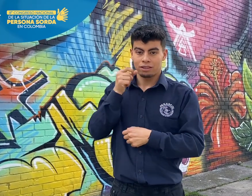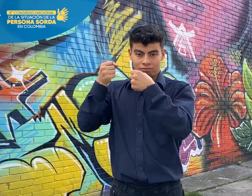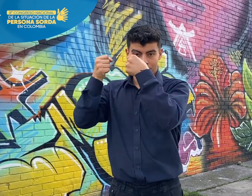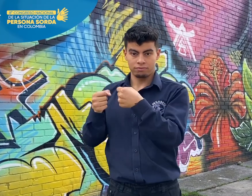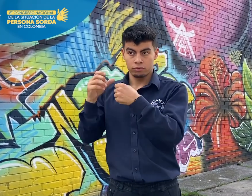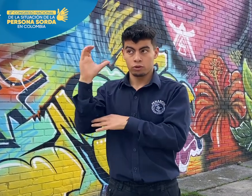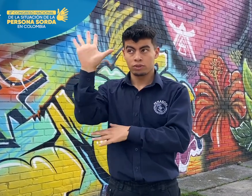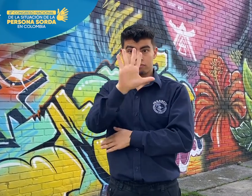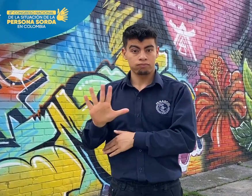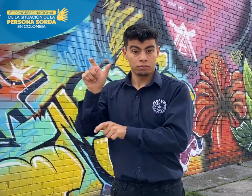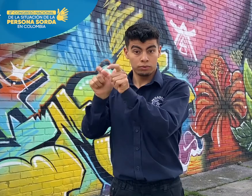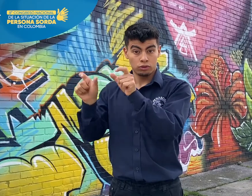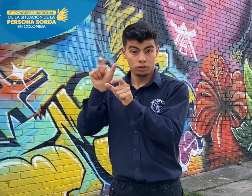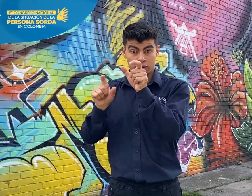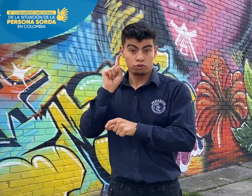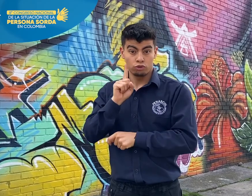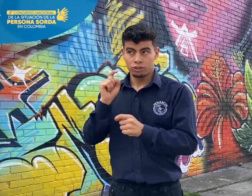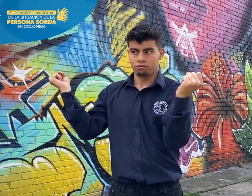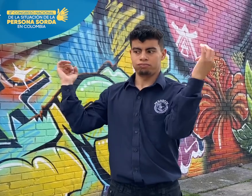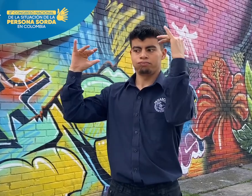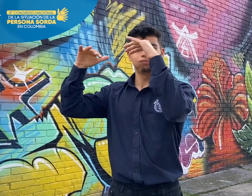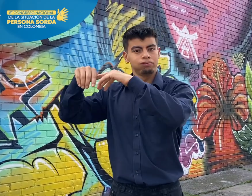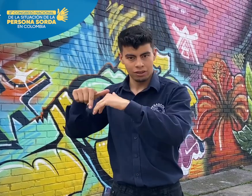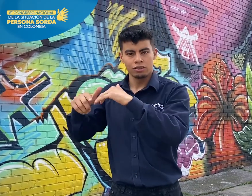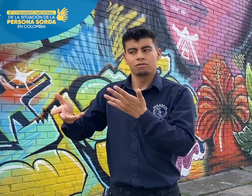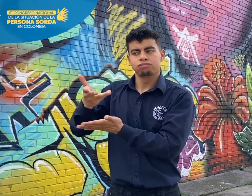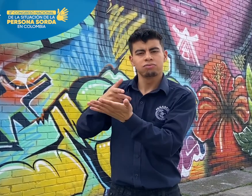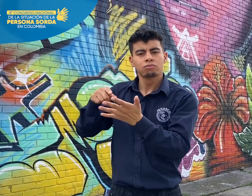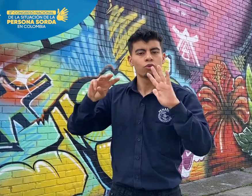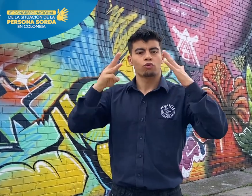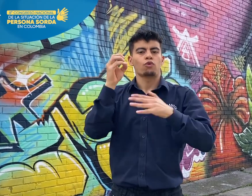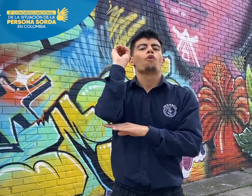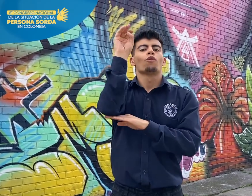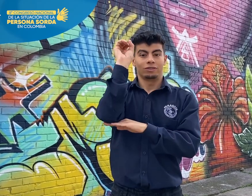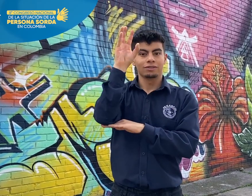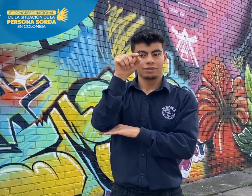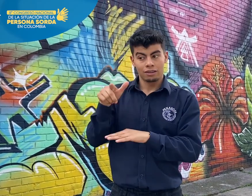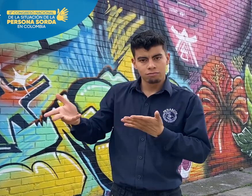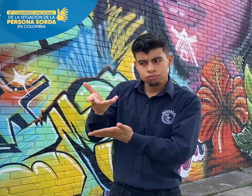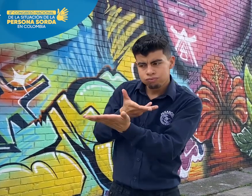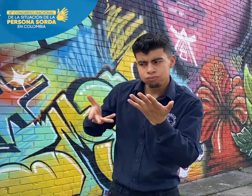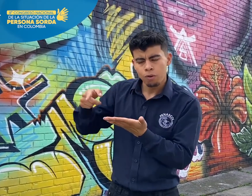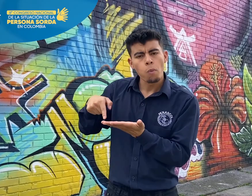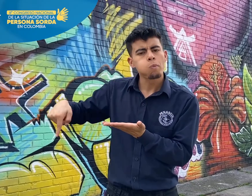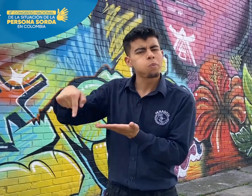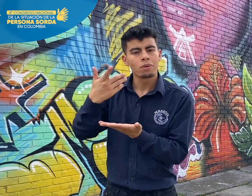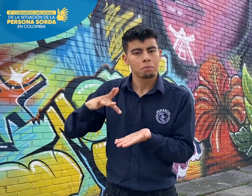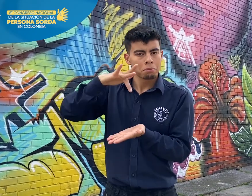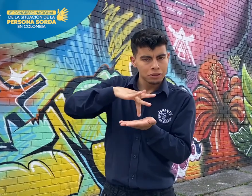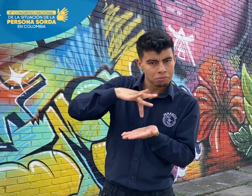congreso realizado en la ciudad de Pereira. En este congreso tuvimos la participación de personas sordas de todo el país, donde